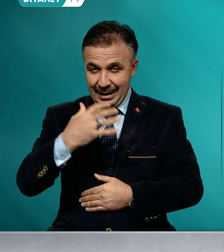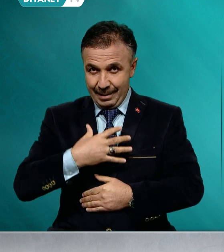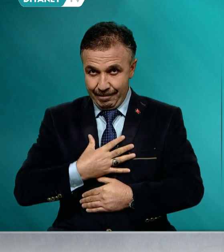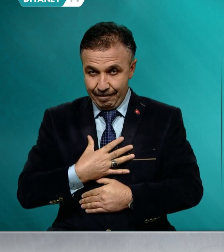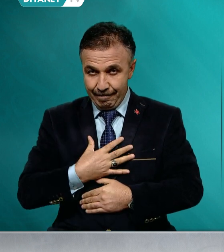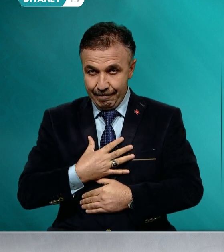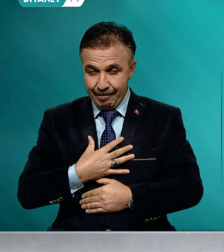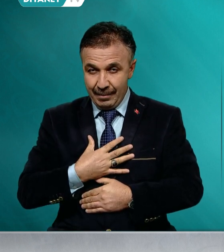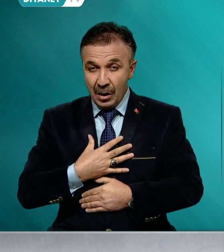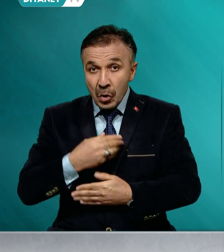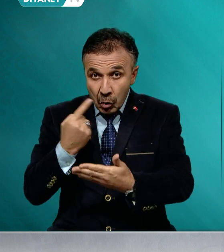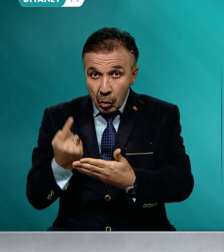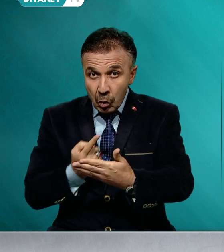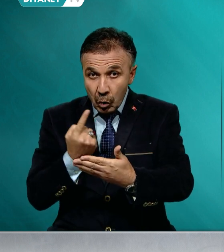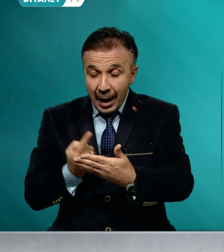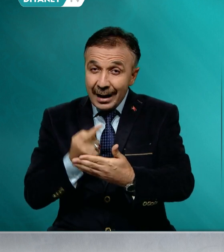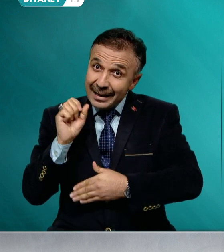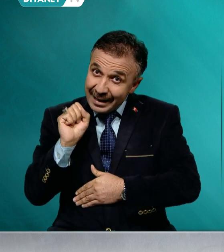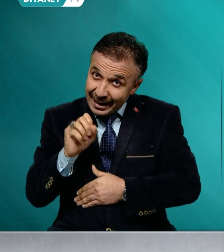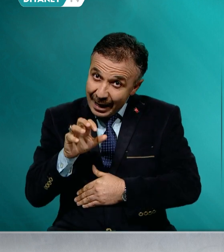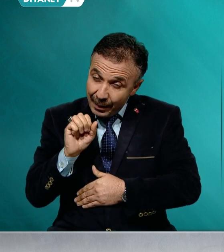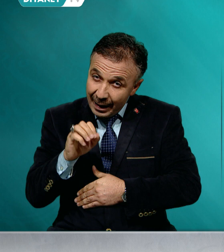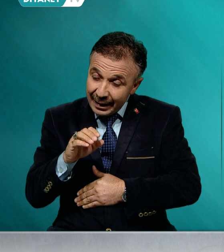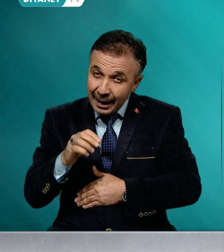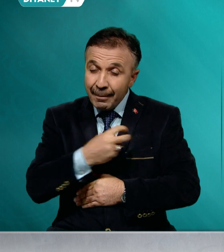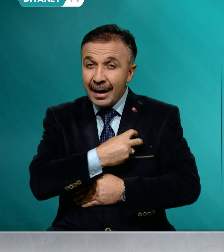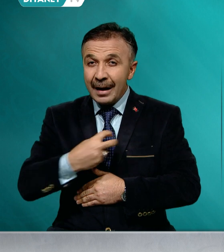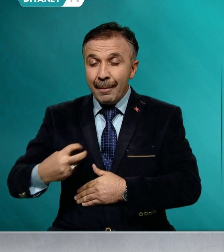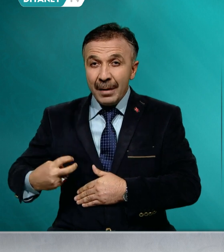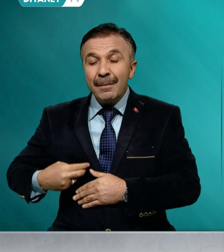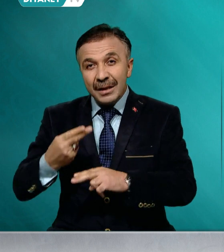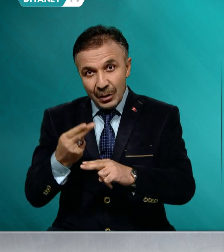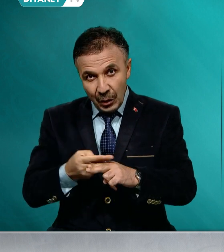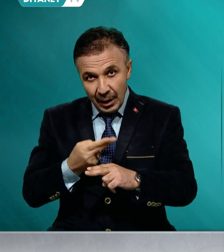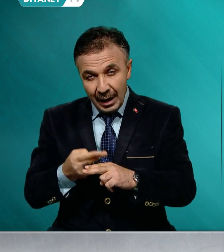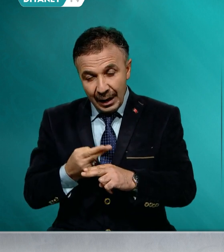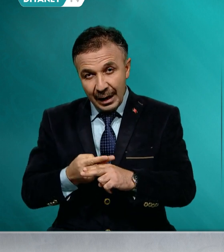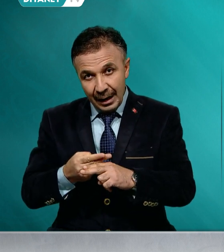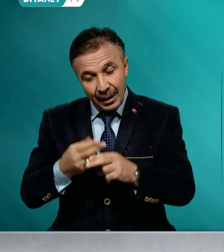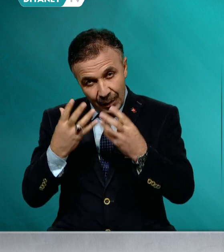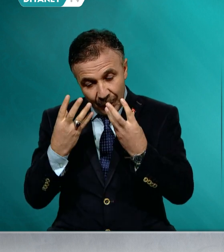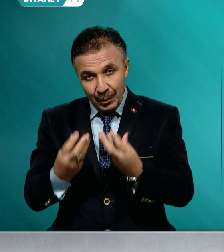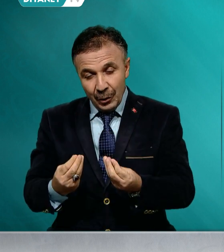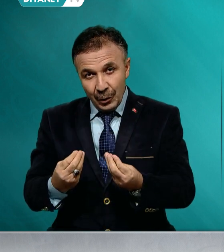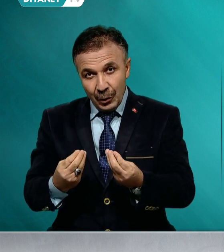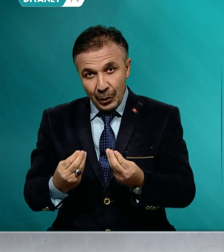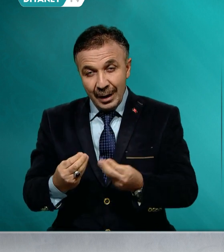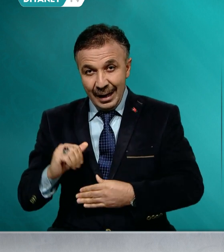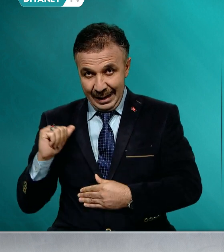'ın rehberliğinde, Peygamberimizin örnekliğinde şekillenmiş değerler ve kurallar